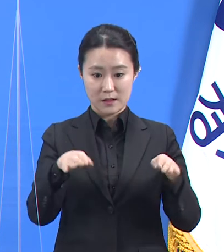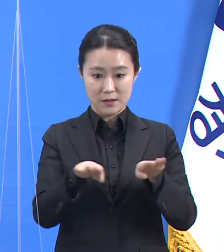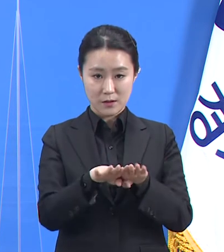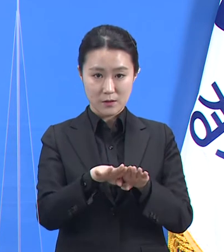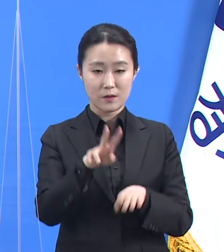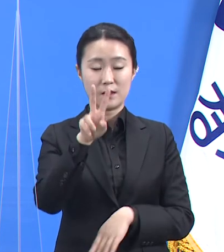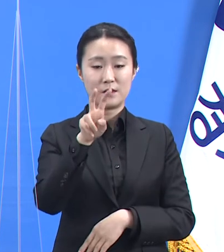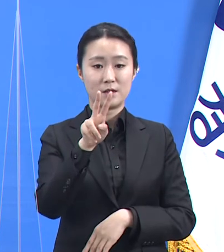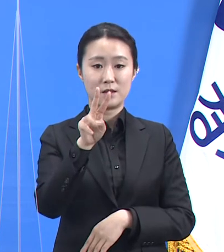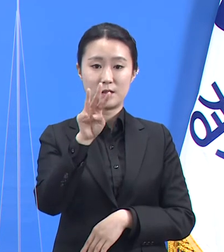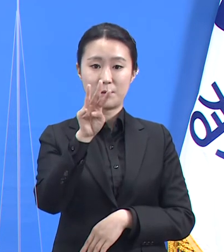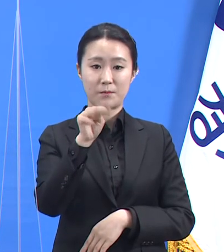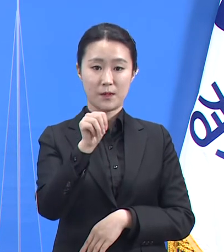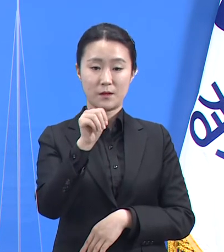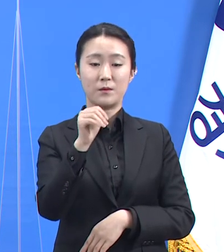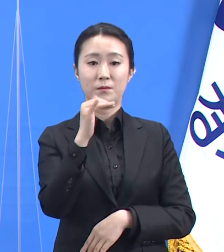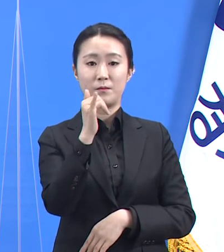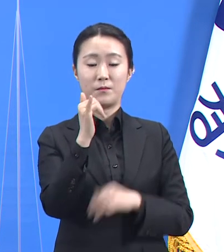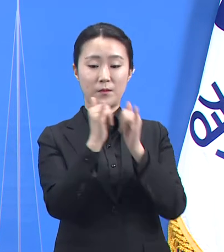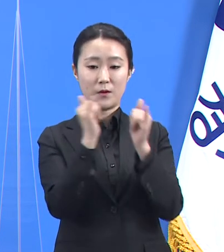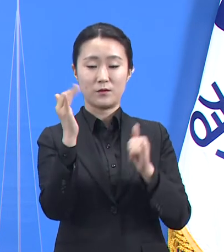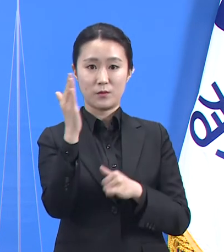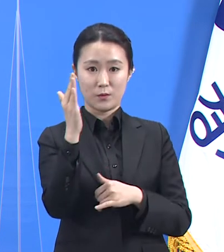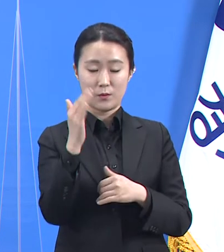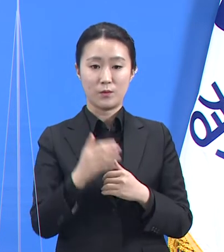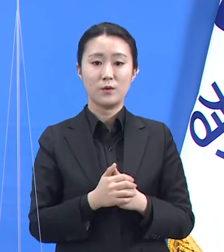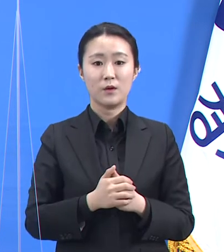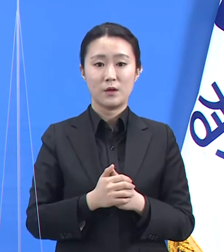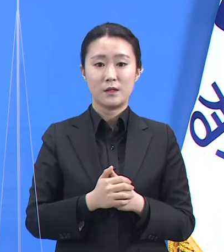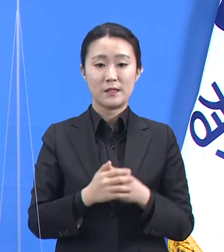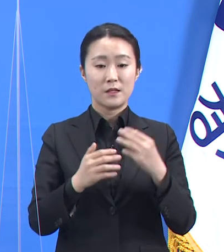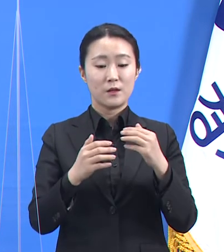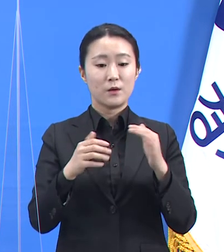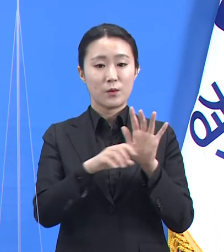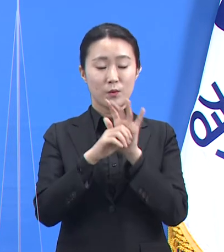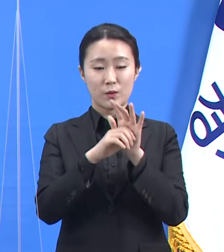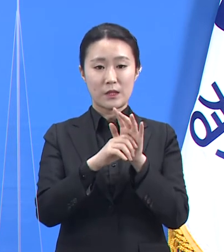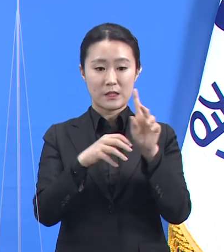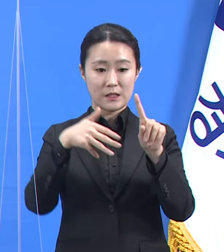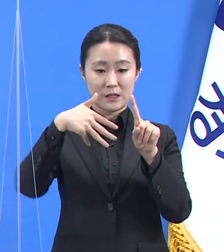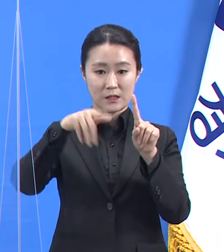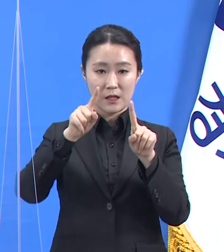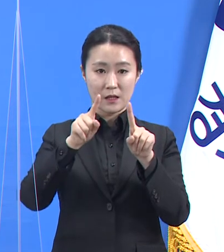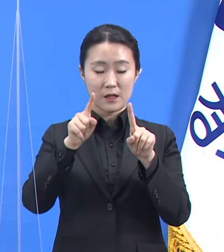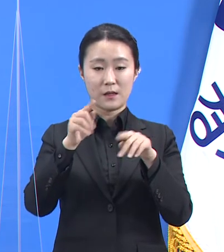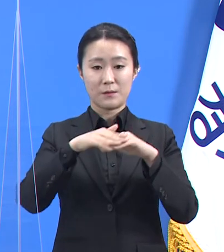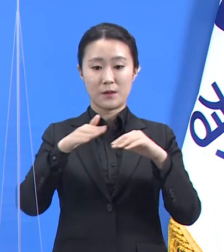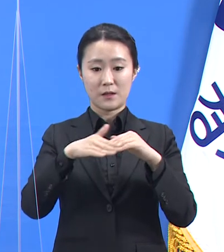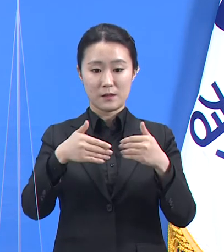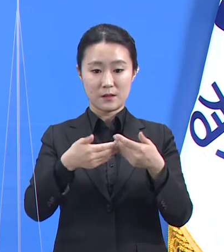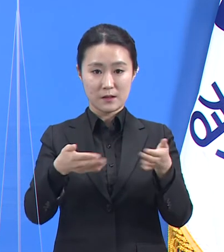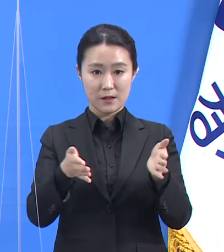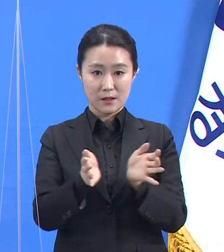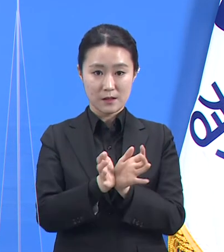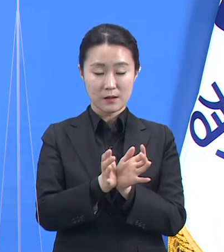코로나 1차 대응요원 1만 7명 코로나 전담병원 9,812명